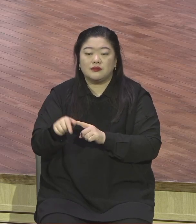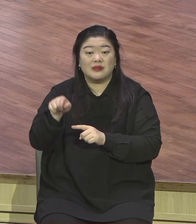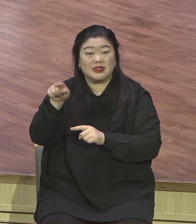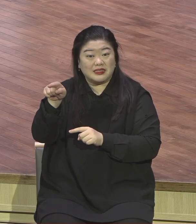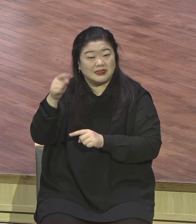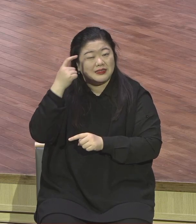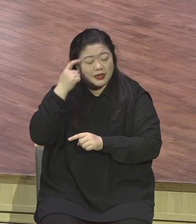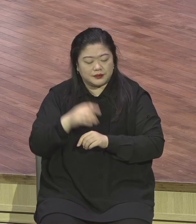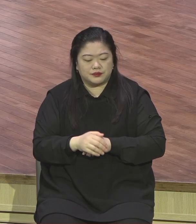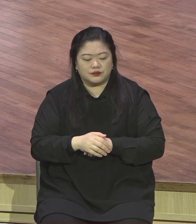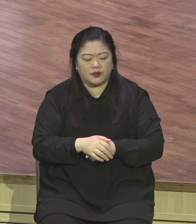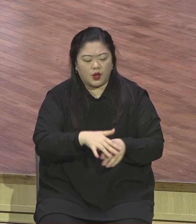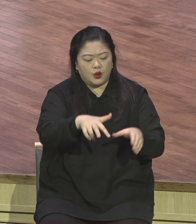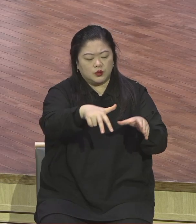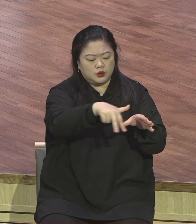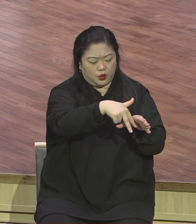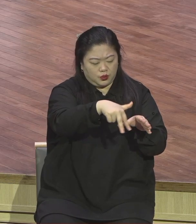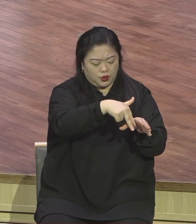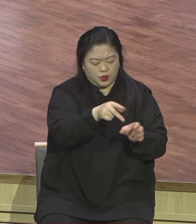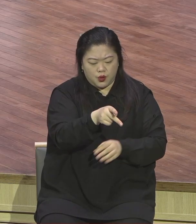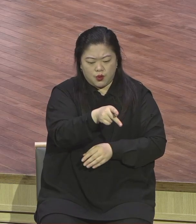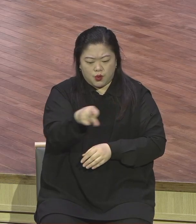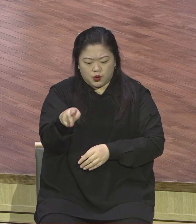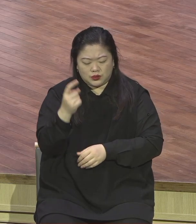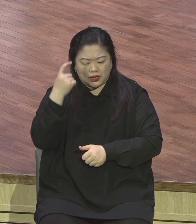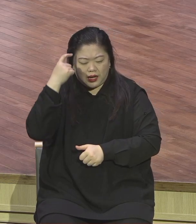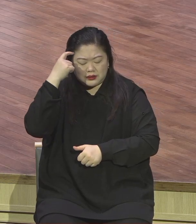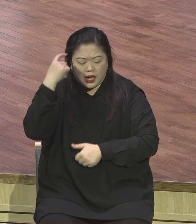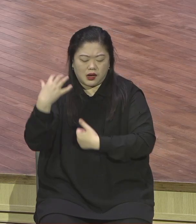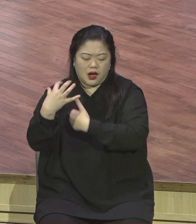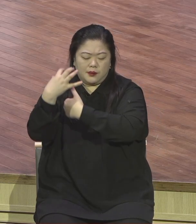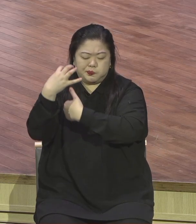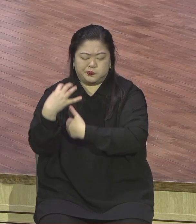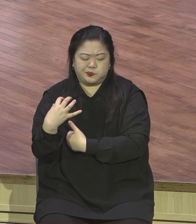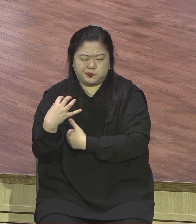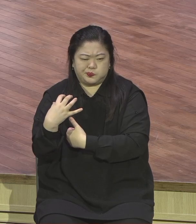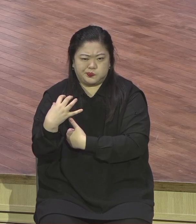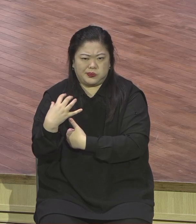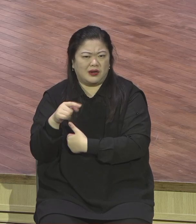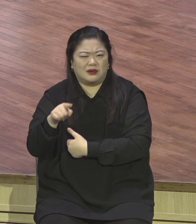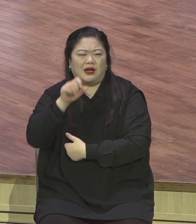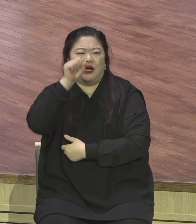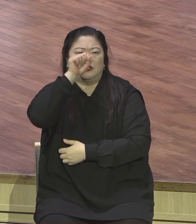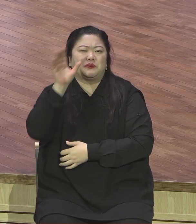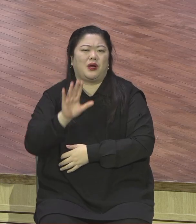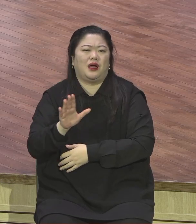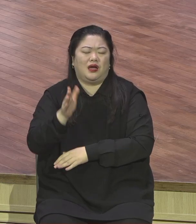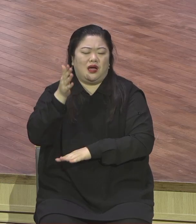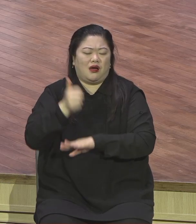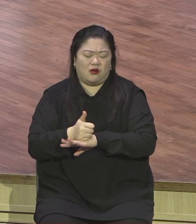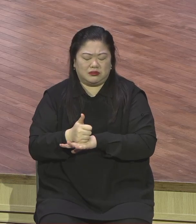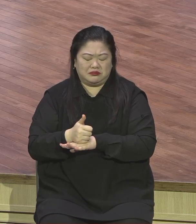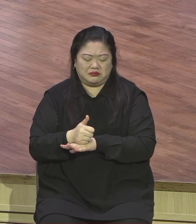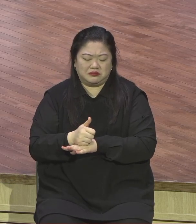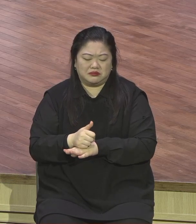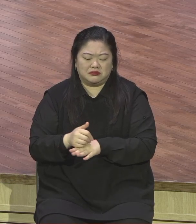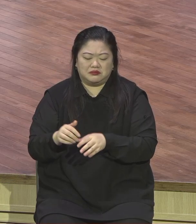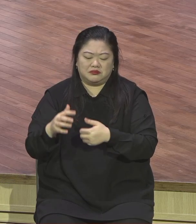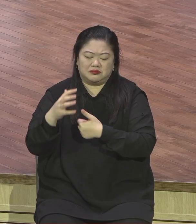짐이라 생각하고 신앙을 떠나서 그렇게 있었던 시기가 긴 시기가